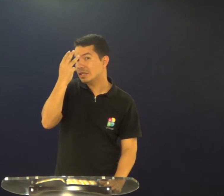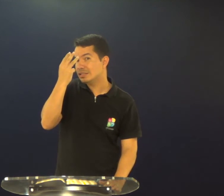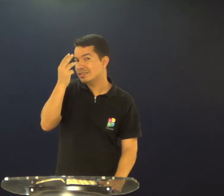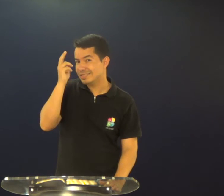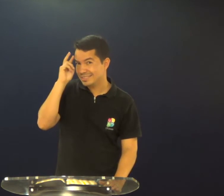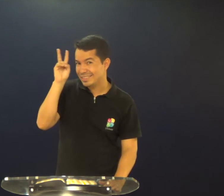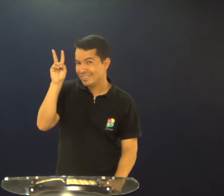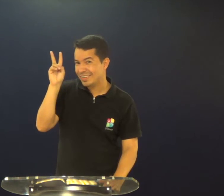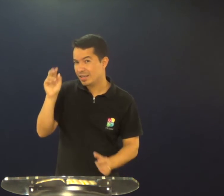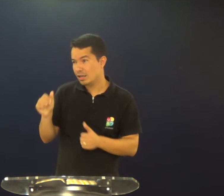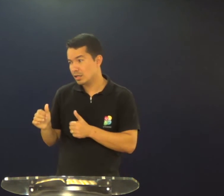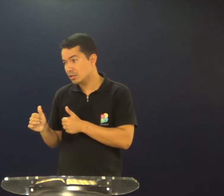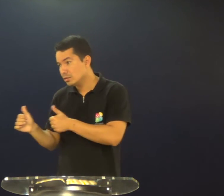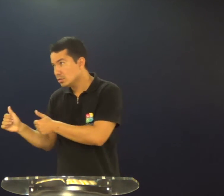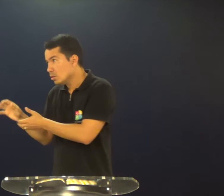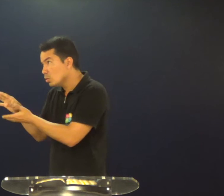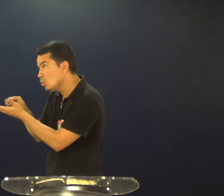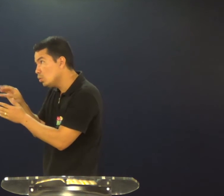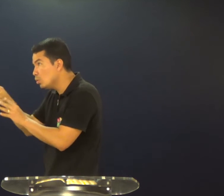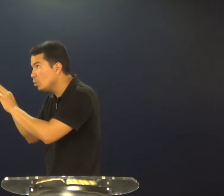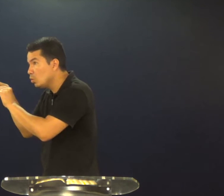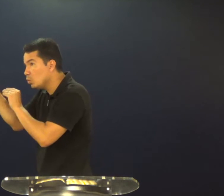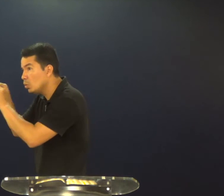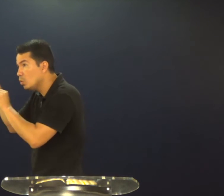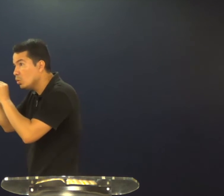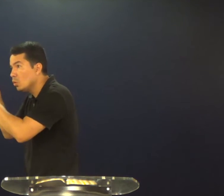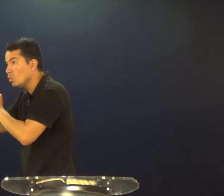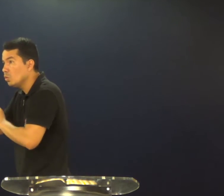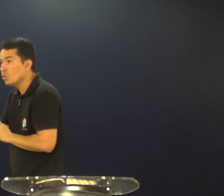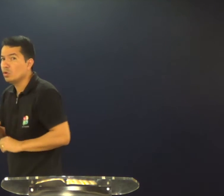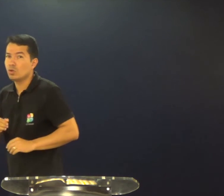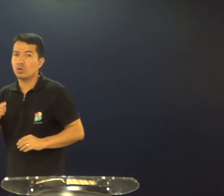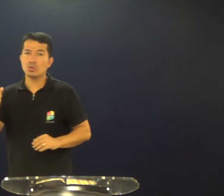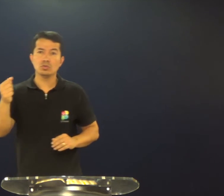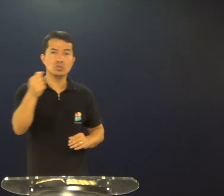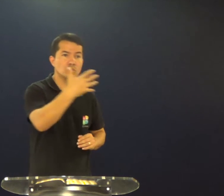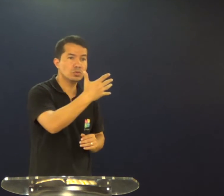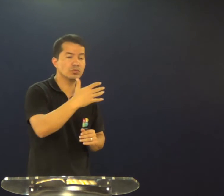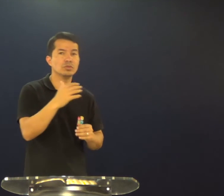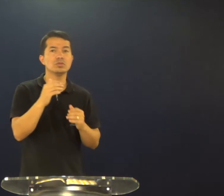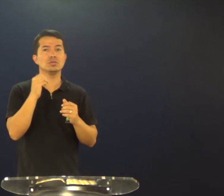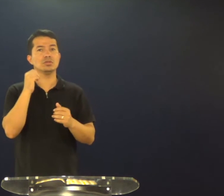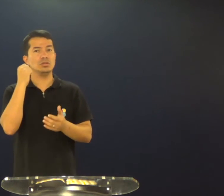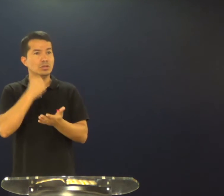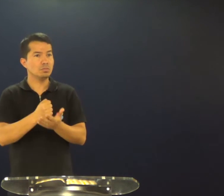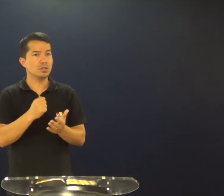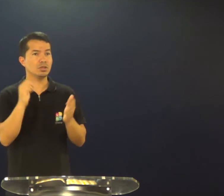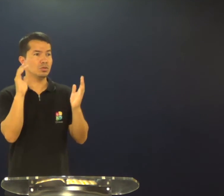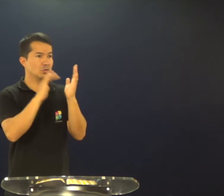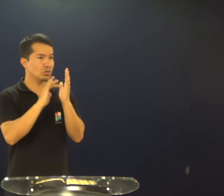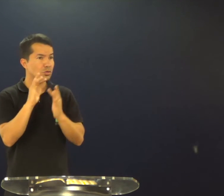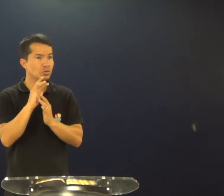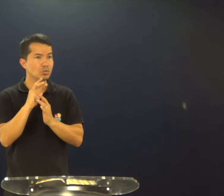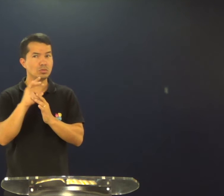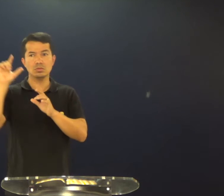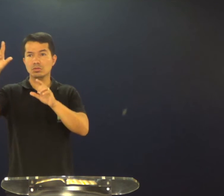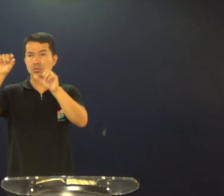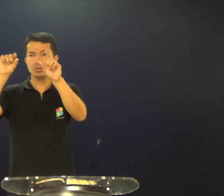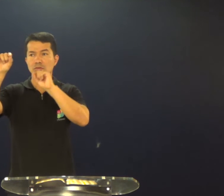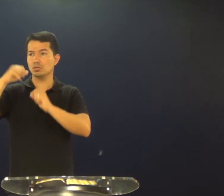Então, o mestre chama e escolhe o menino aos 13 anos, e no Novo Testamento,